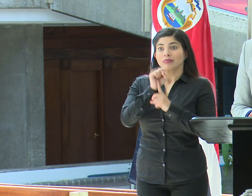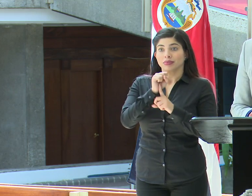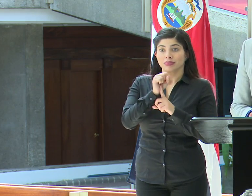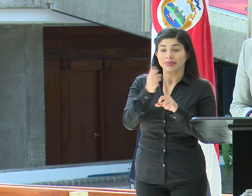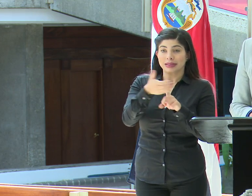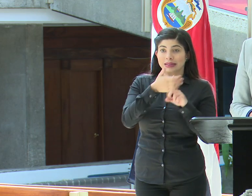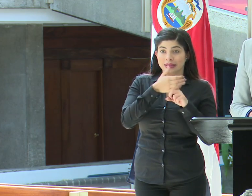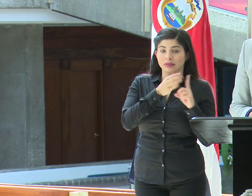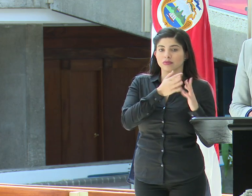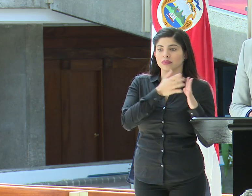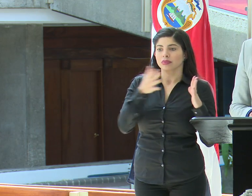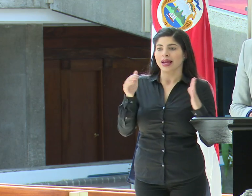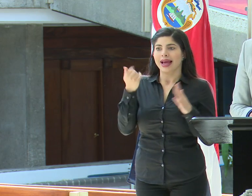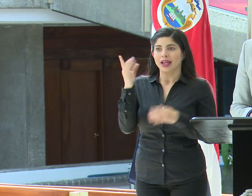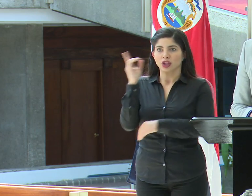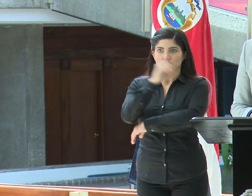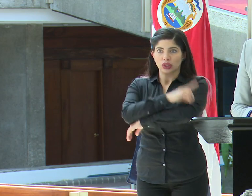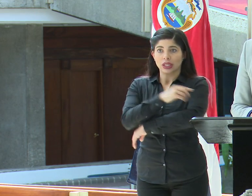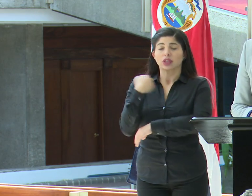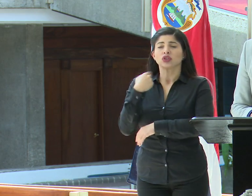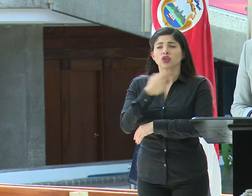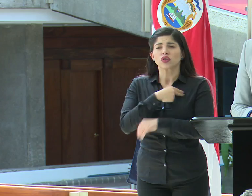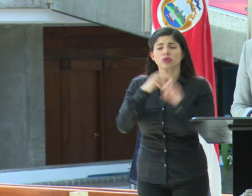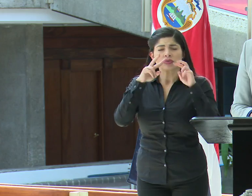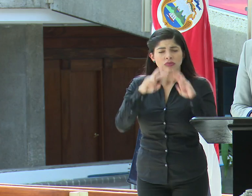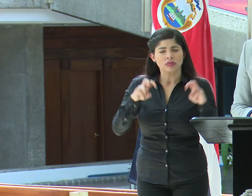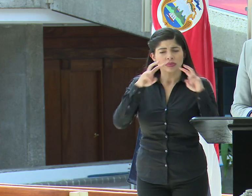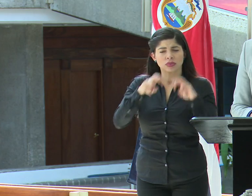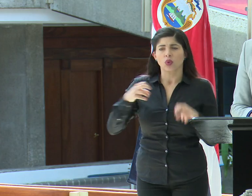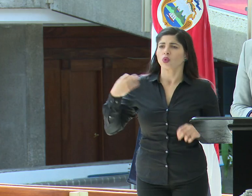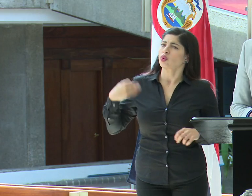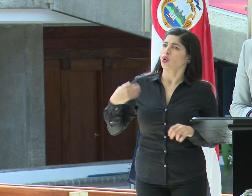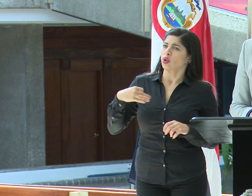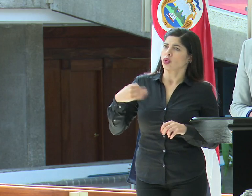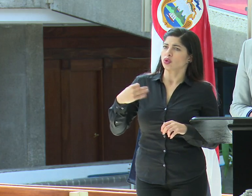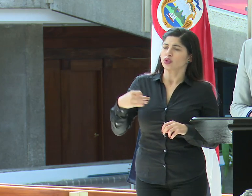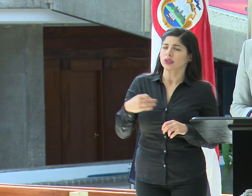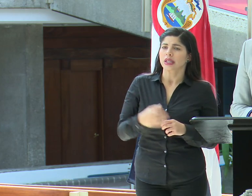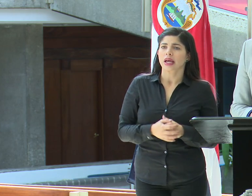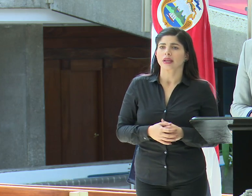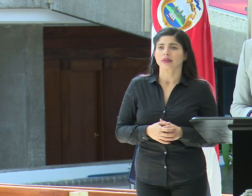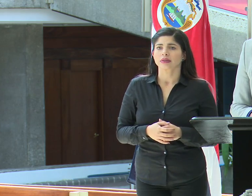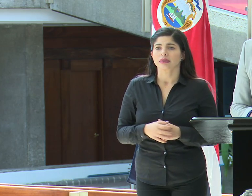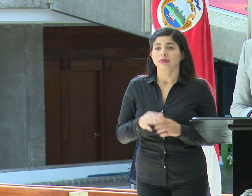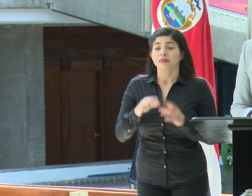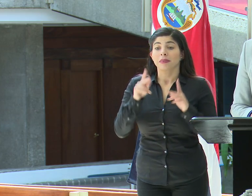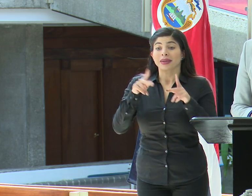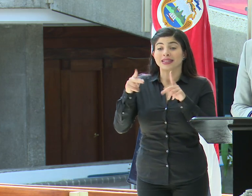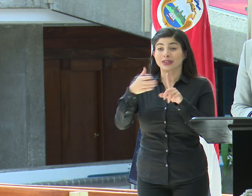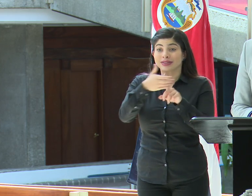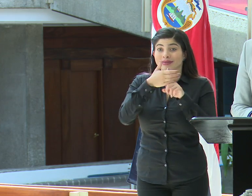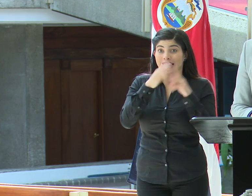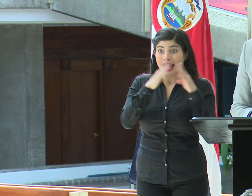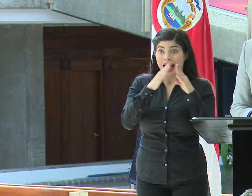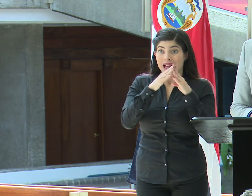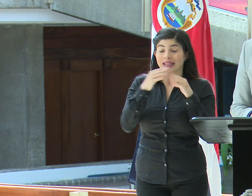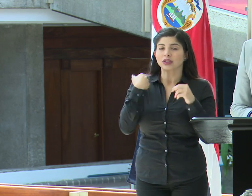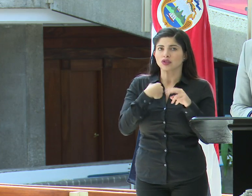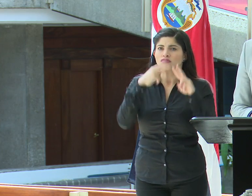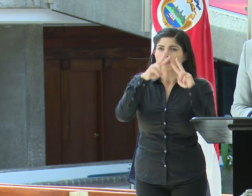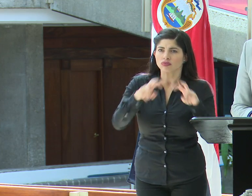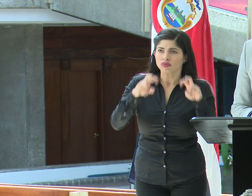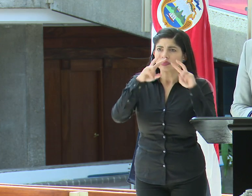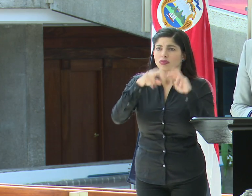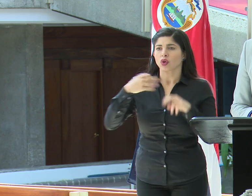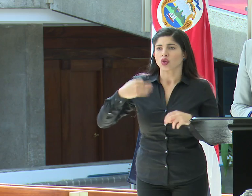aislamiento. Nosotros hacemos un seguimiento todos los días, en el caso de los que están aislados domiciliarmente para verificar